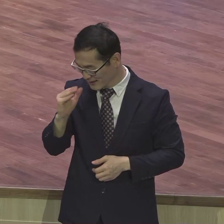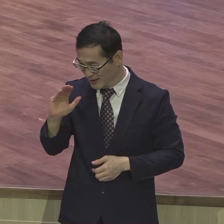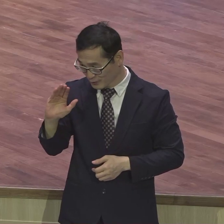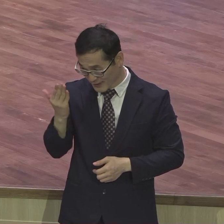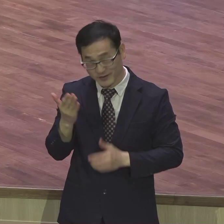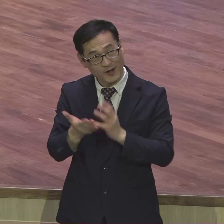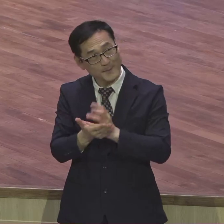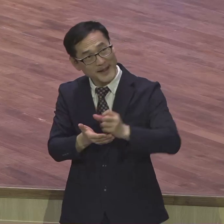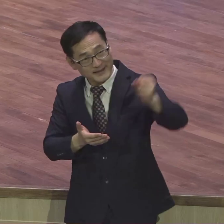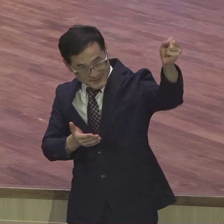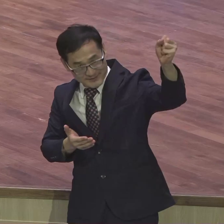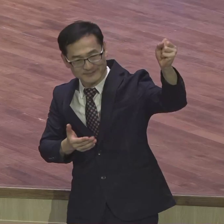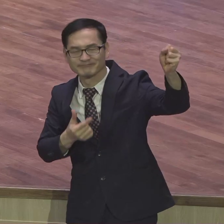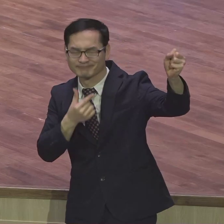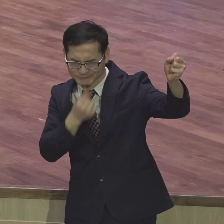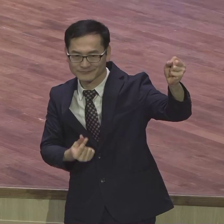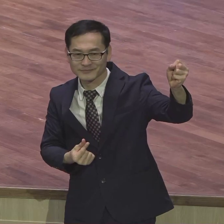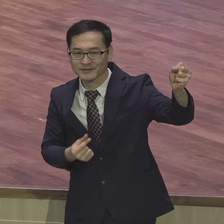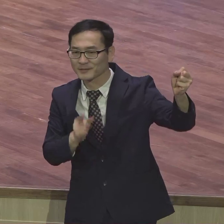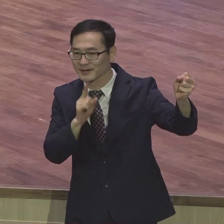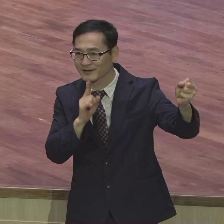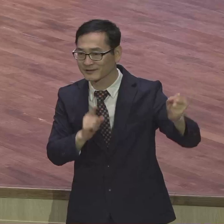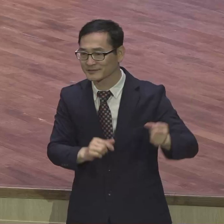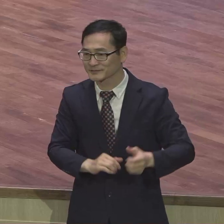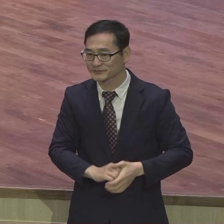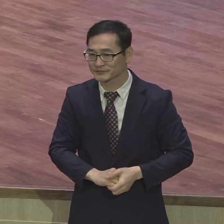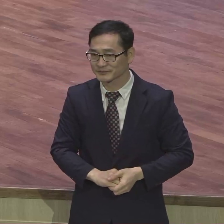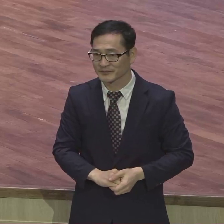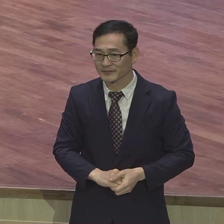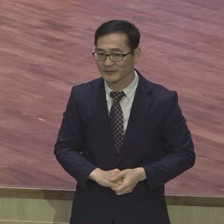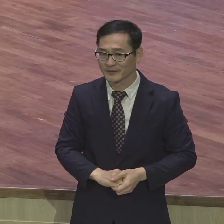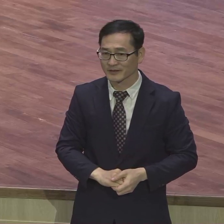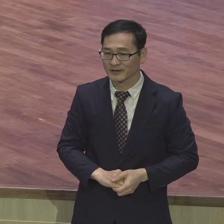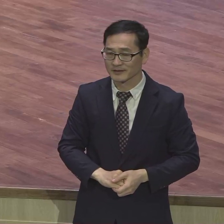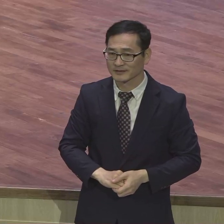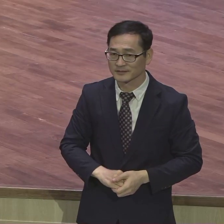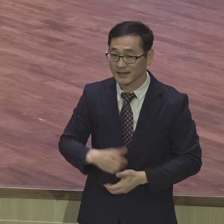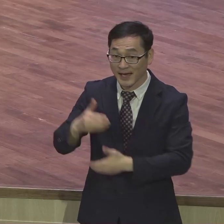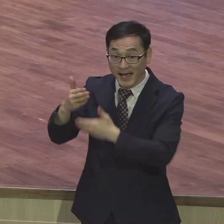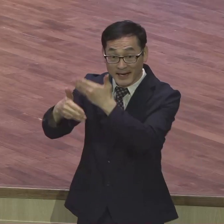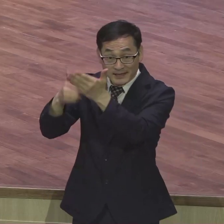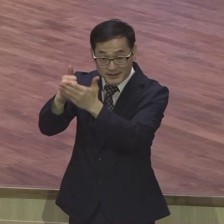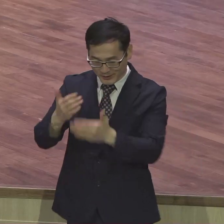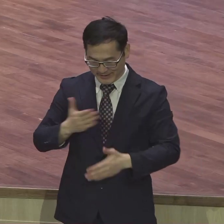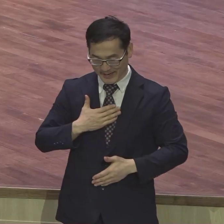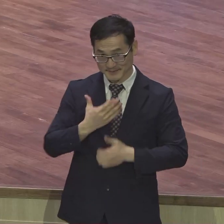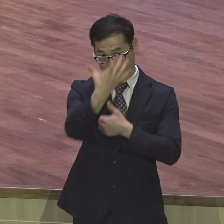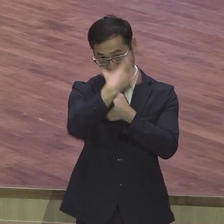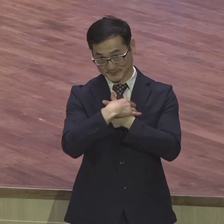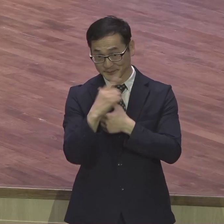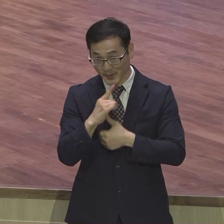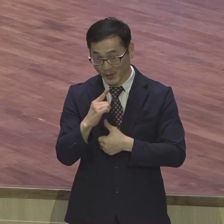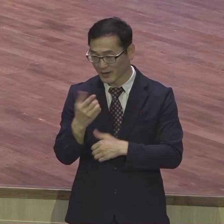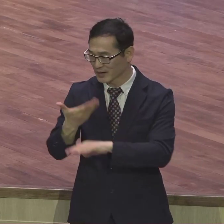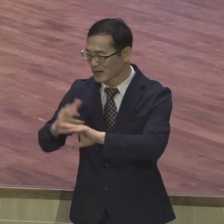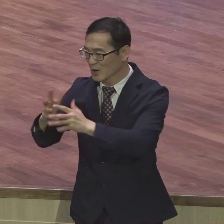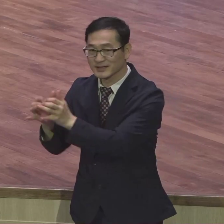바울이 고백한 은혜는요 하나님께서 자신을 이방인을 위해서 이방인은 하나님을